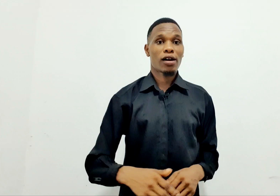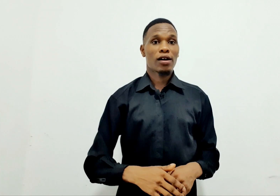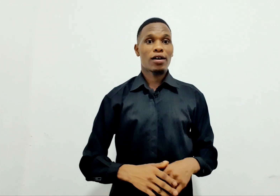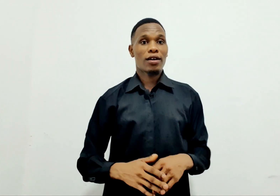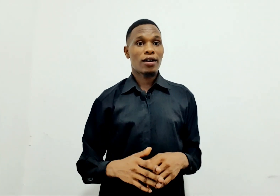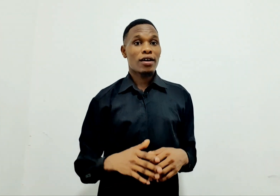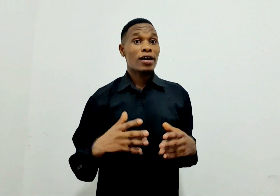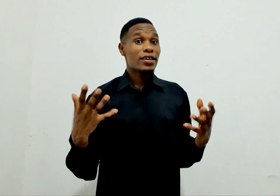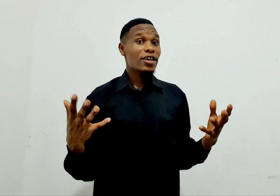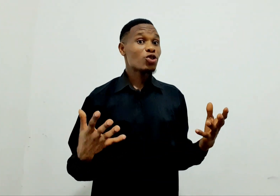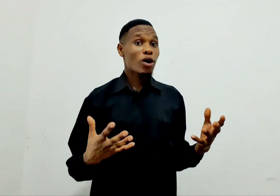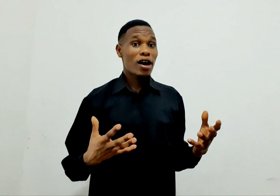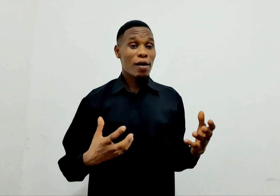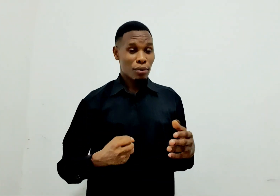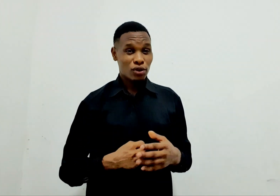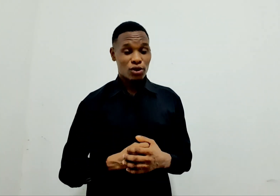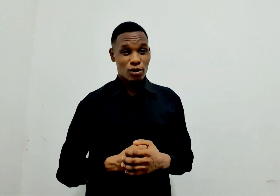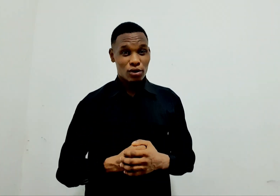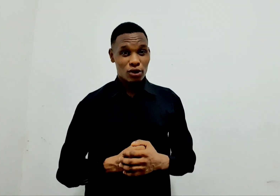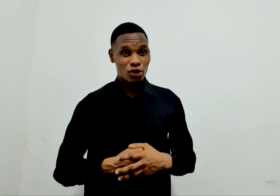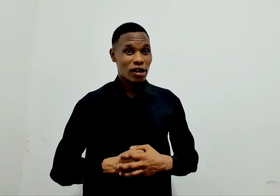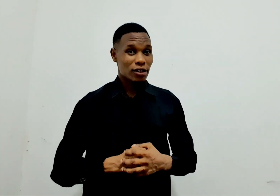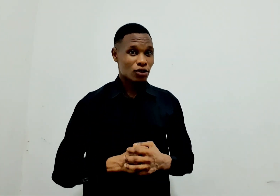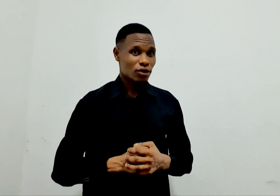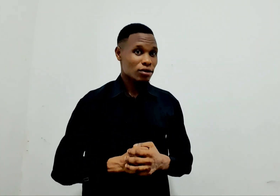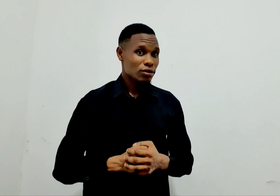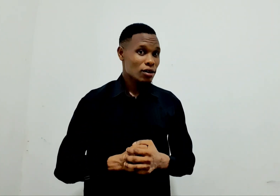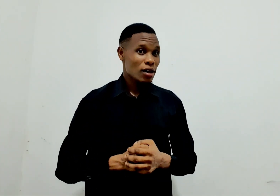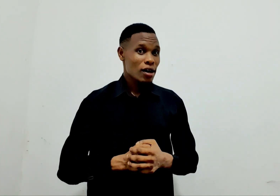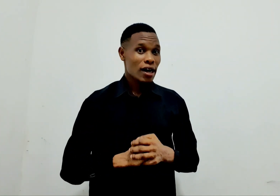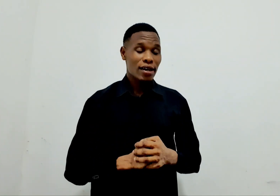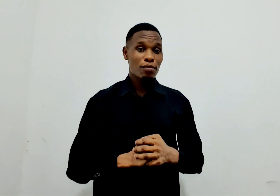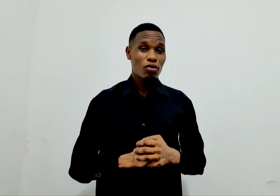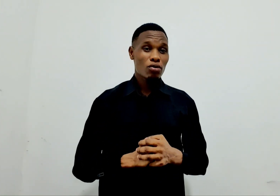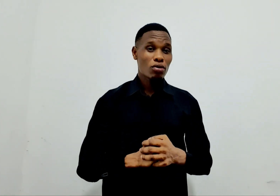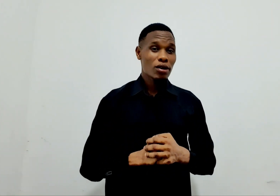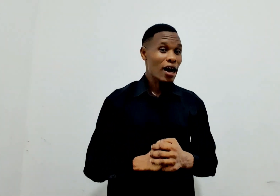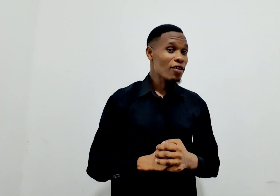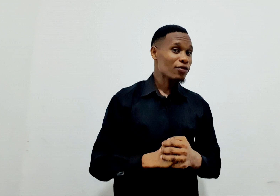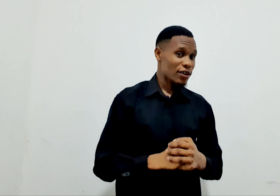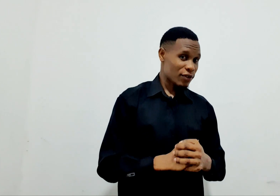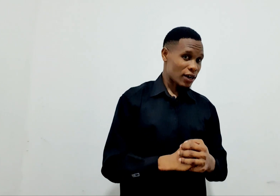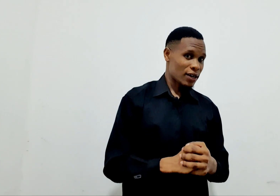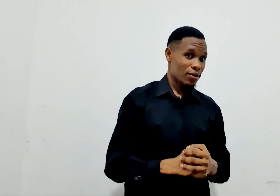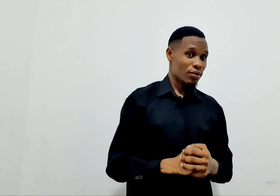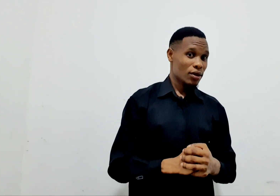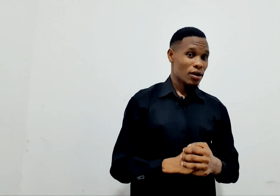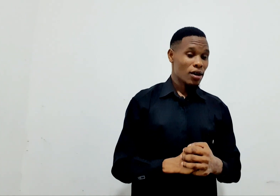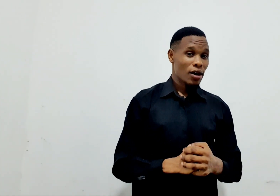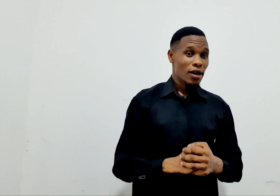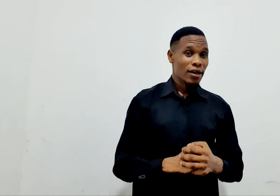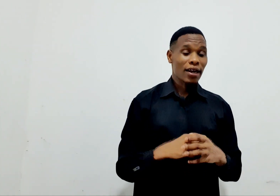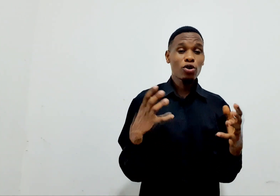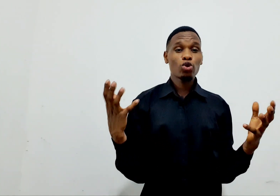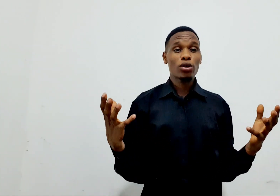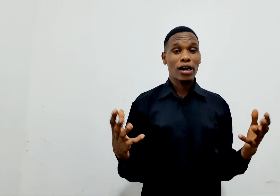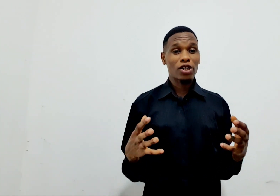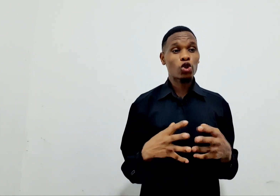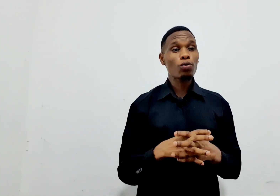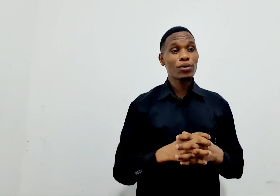Na itua Apostle Johannes John. Karibu Love Life Academy. Na leo tuna topic